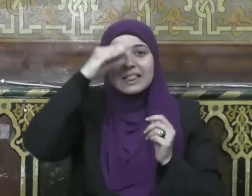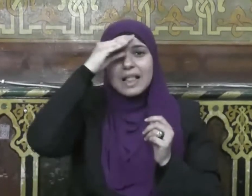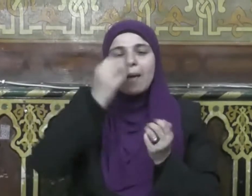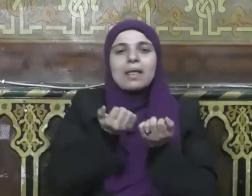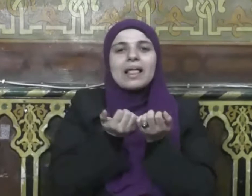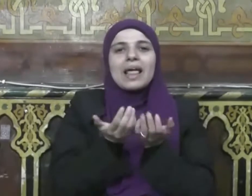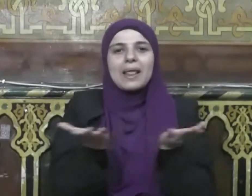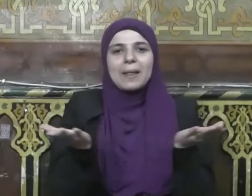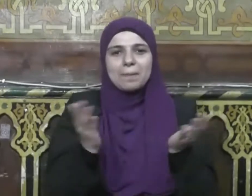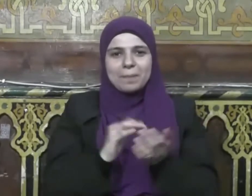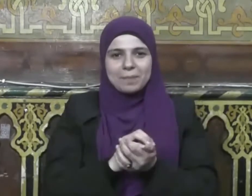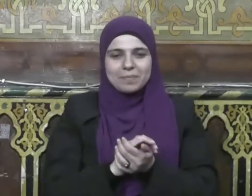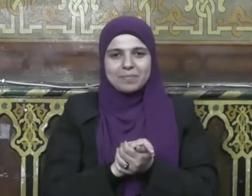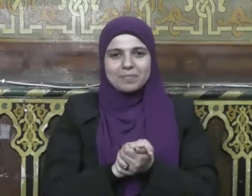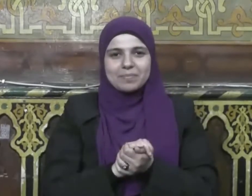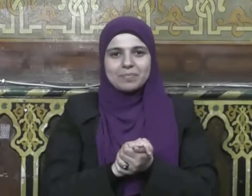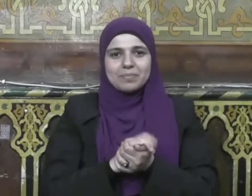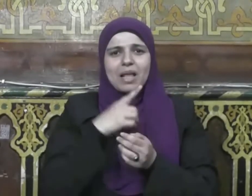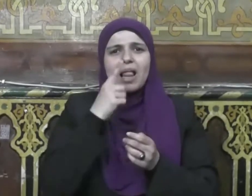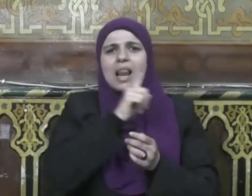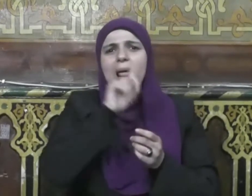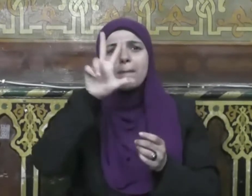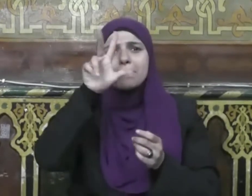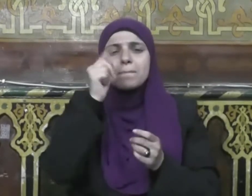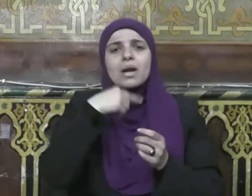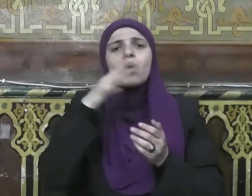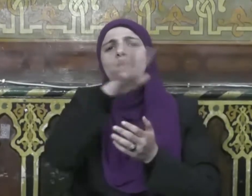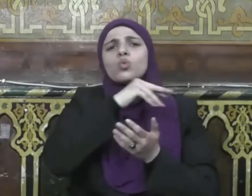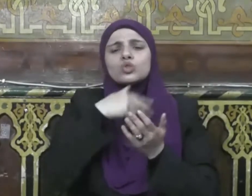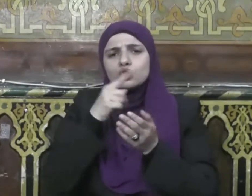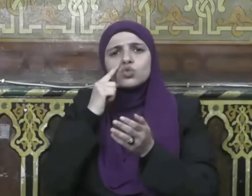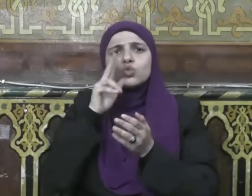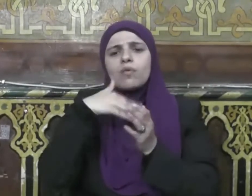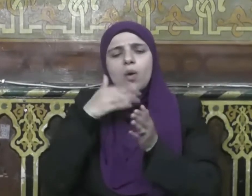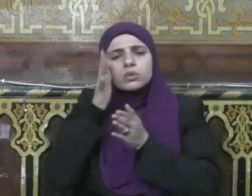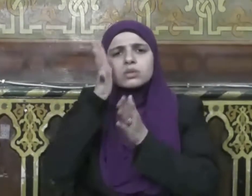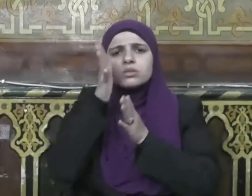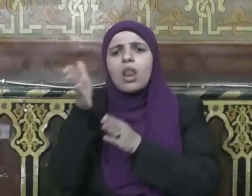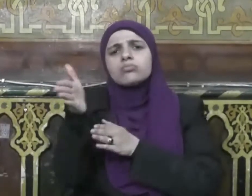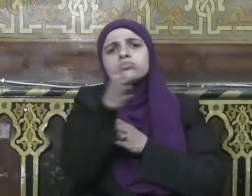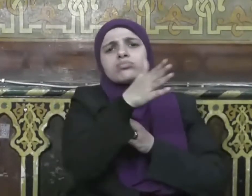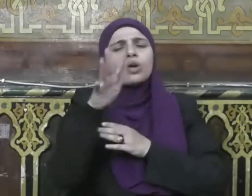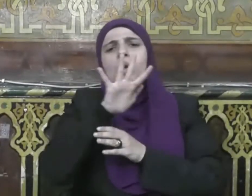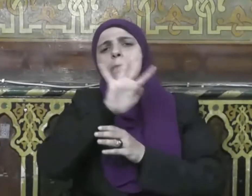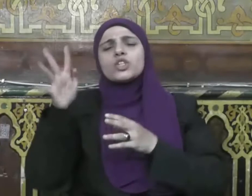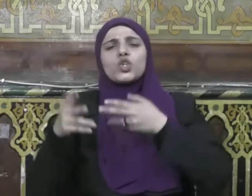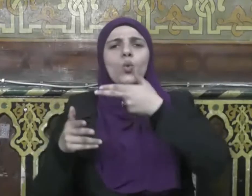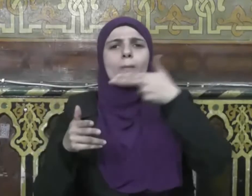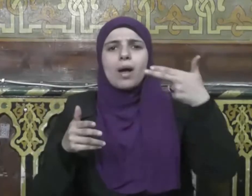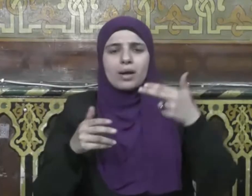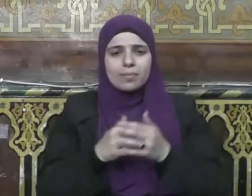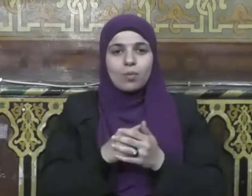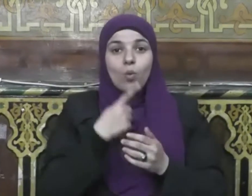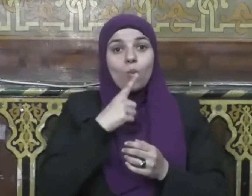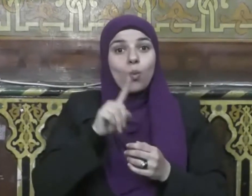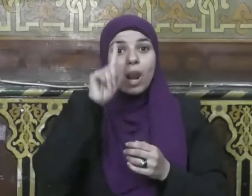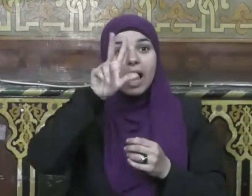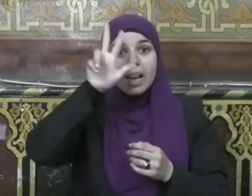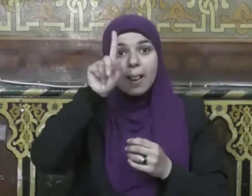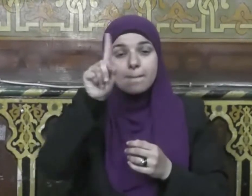قبل المشرق والمغرب ولكن البر من آمن بالله واليوم الآخر والملائكة والكتاب والنبيين